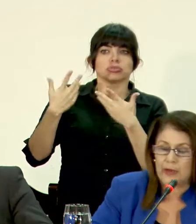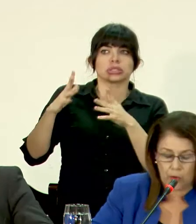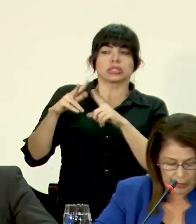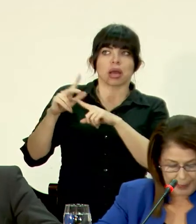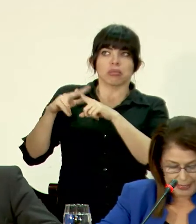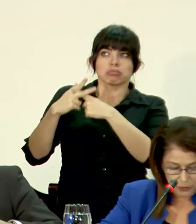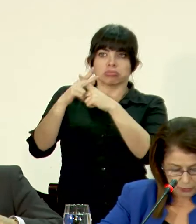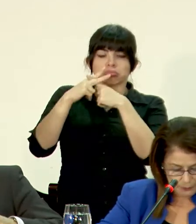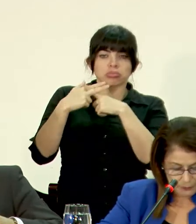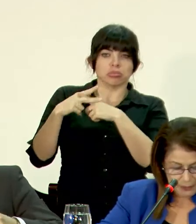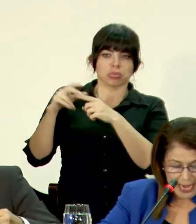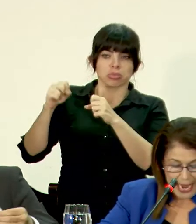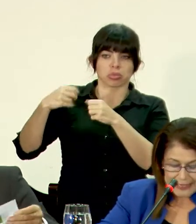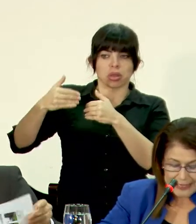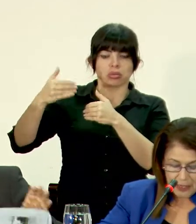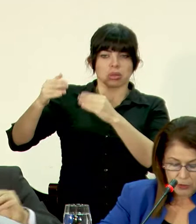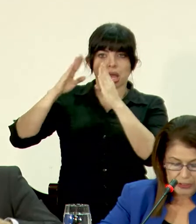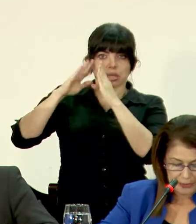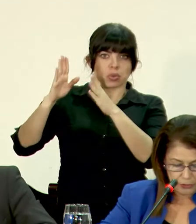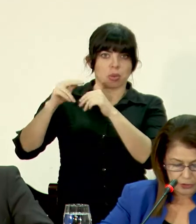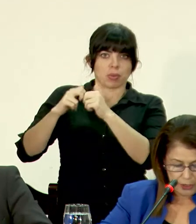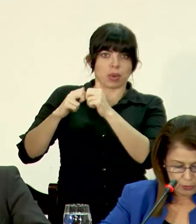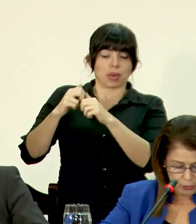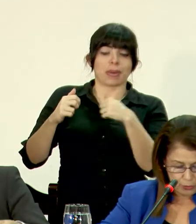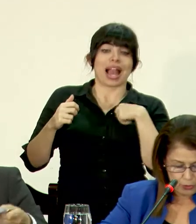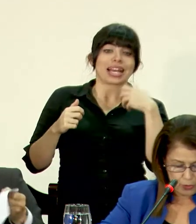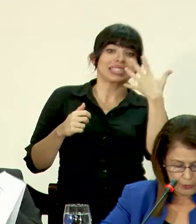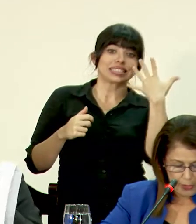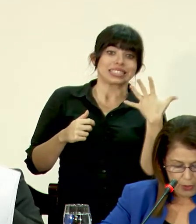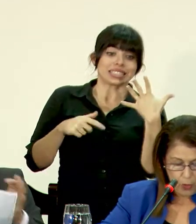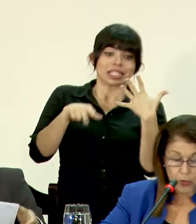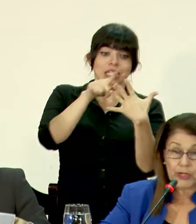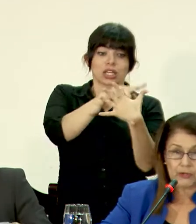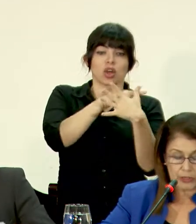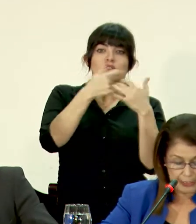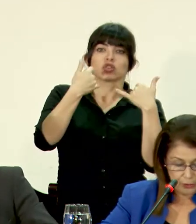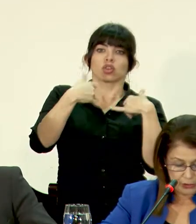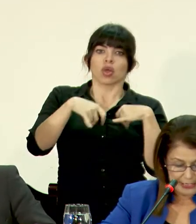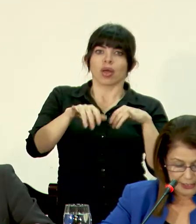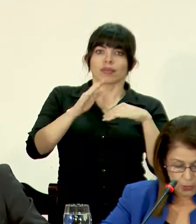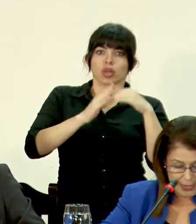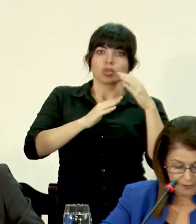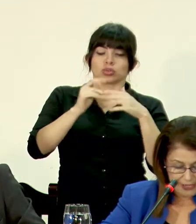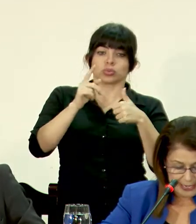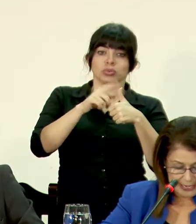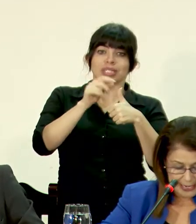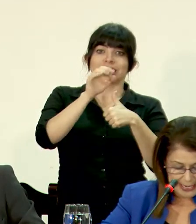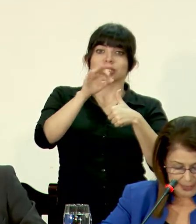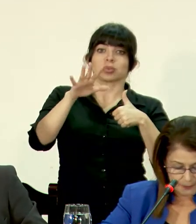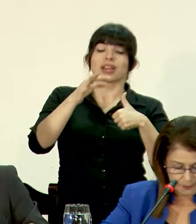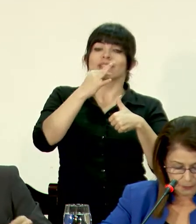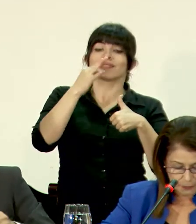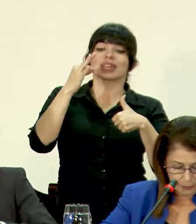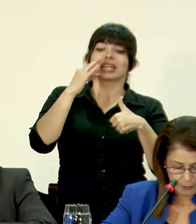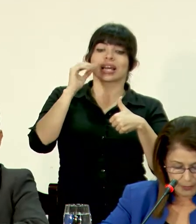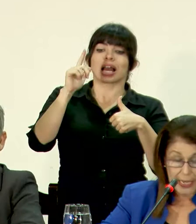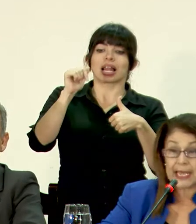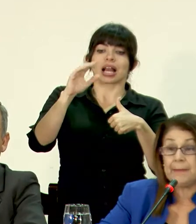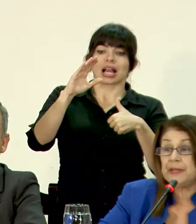ajuste o reparación. Hay cinco centros en construcción. Uno de esos centros es la Escuela Finca La Caja,